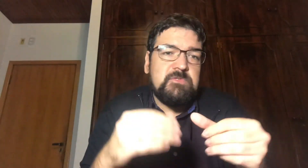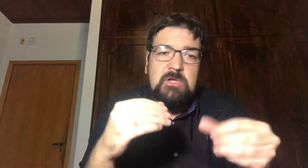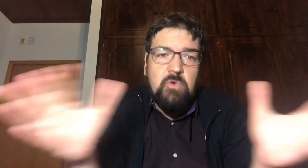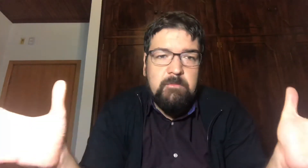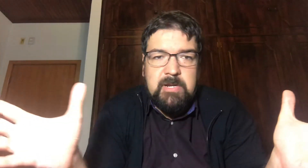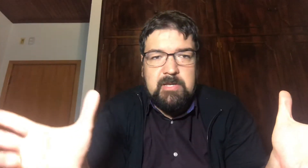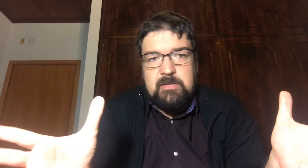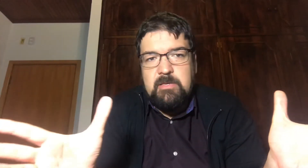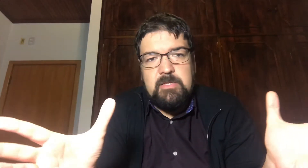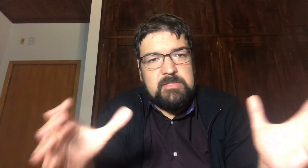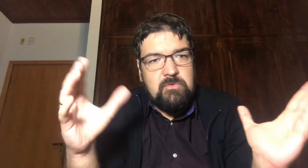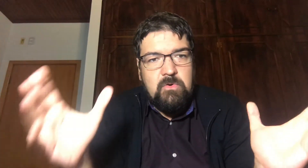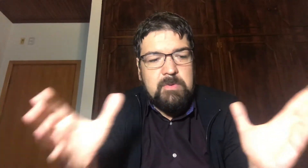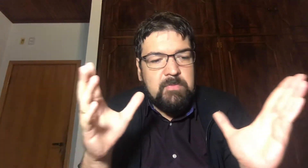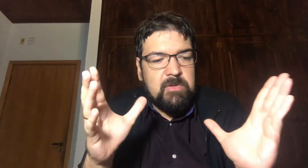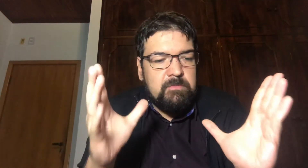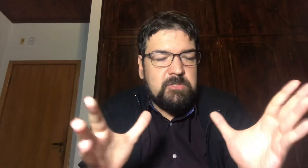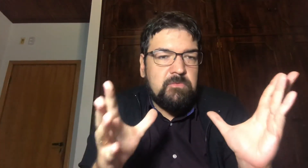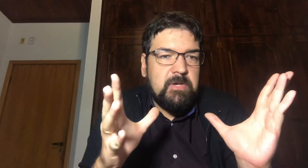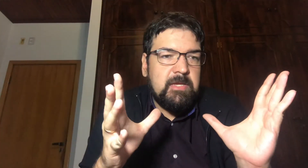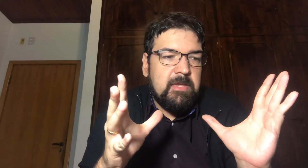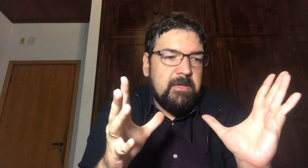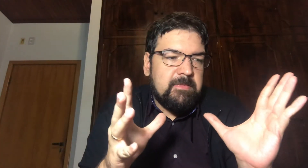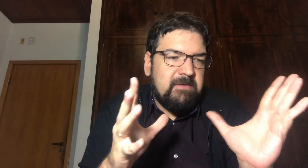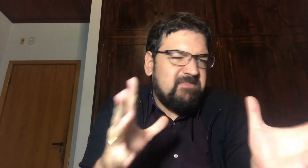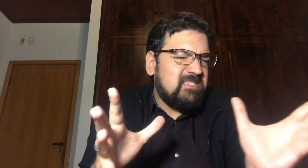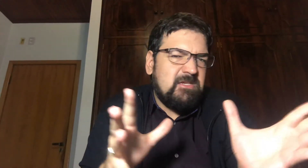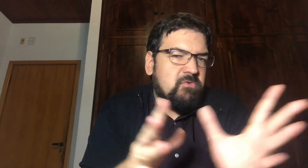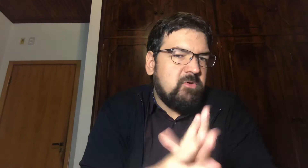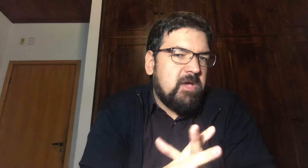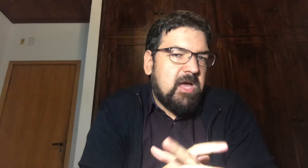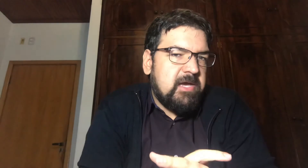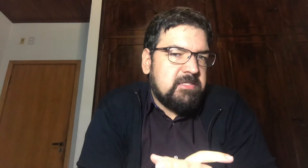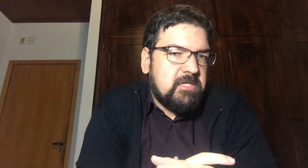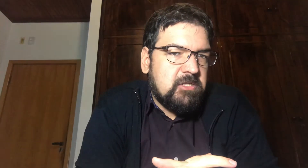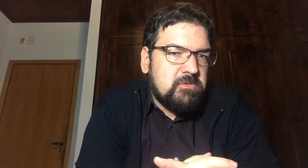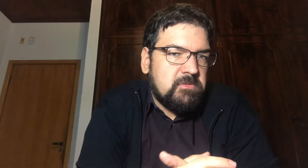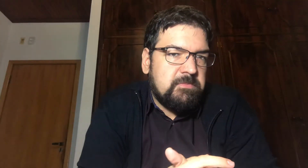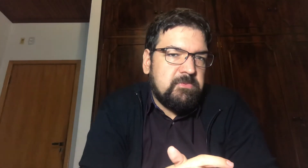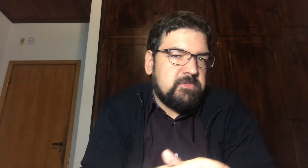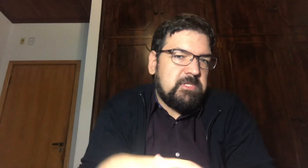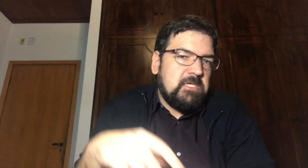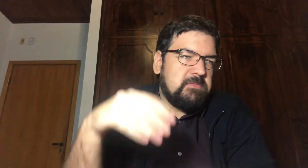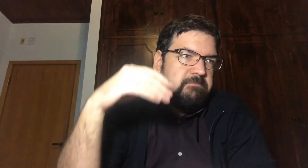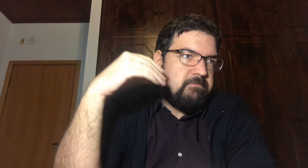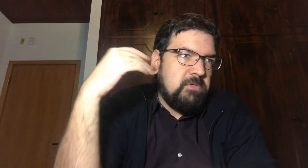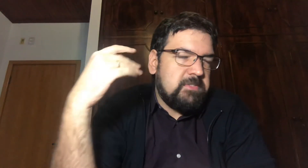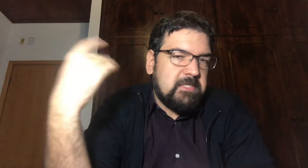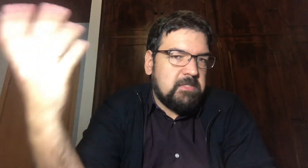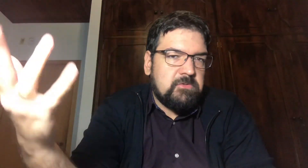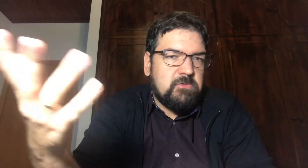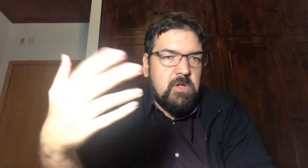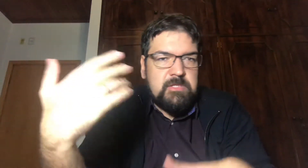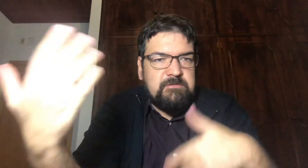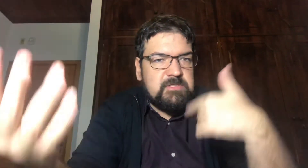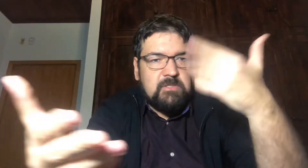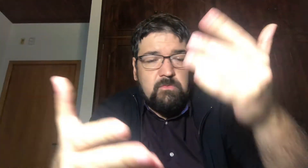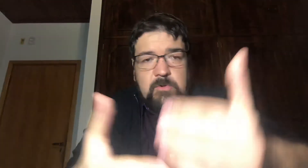você compra Você compra Porque o Bitcoin Está 25 mil reais Acho Tipo 6 mil E 700 dólares 25 mil